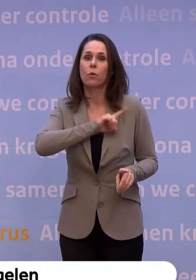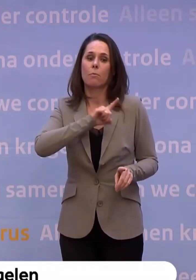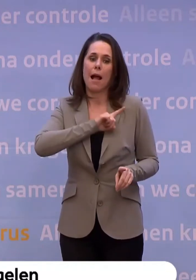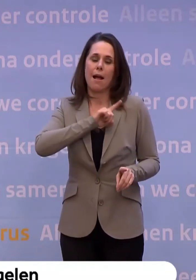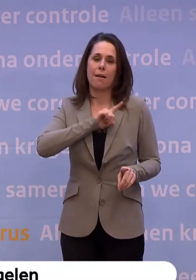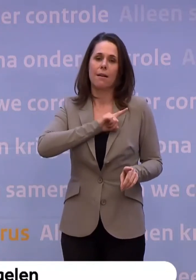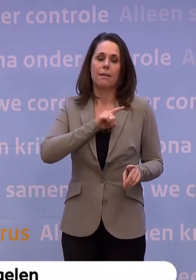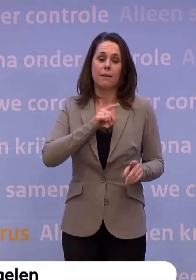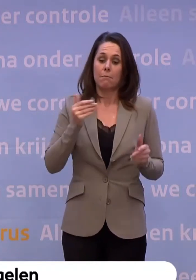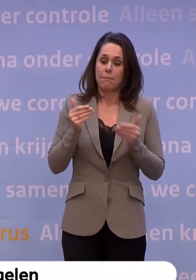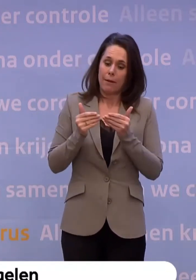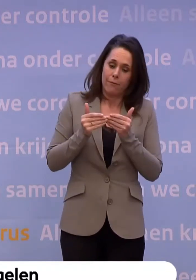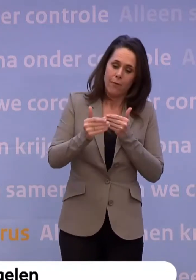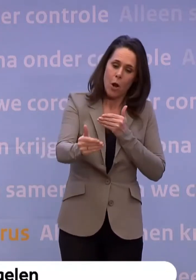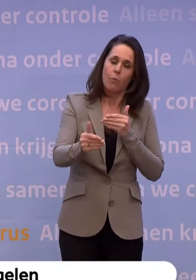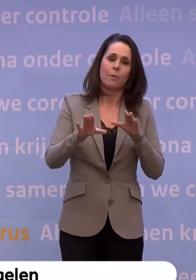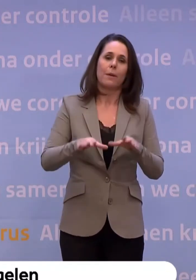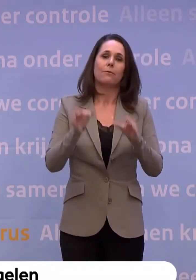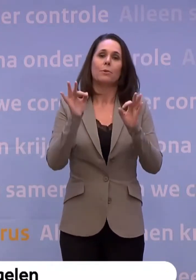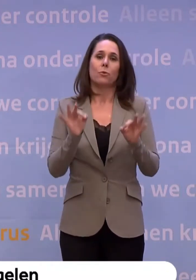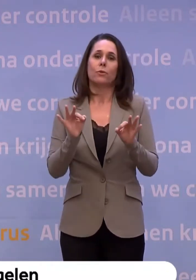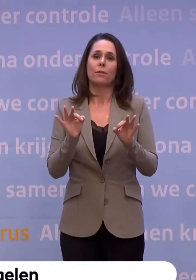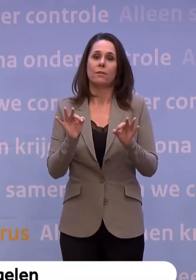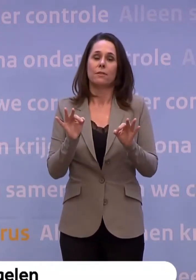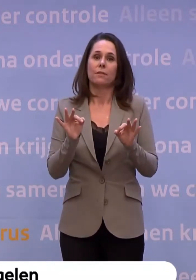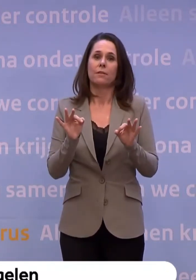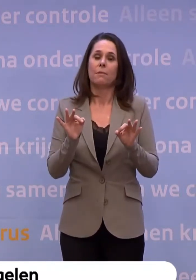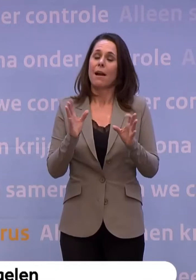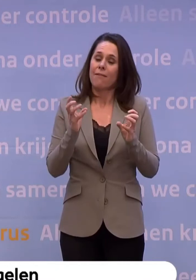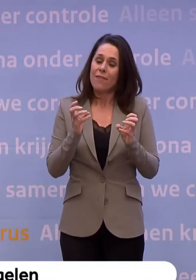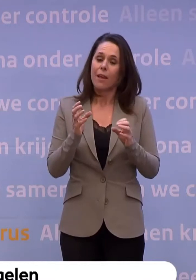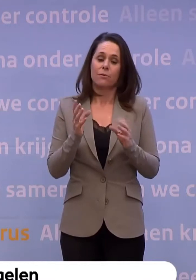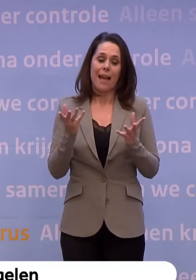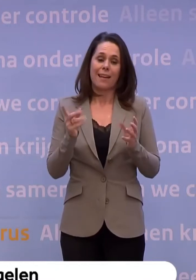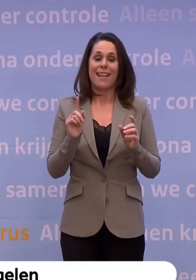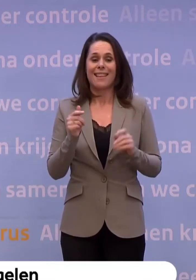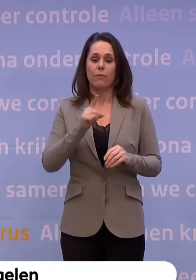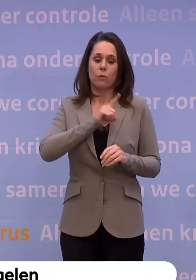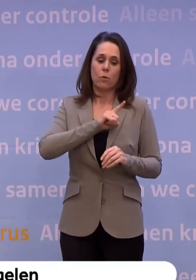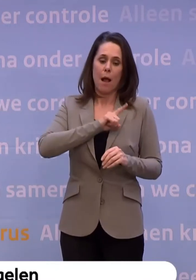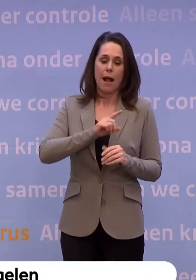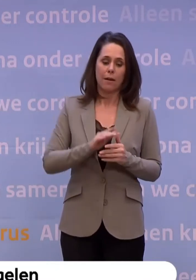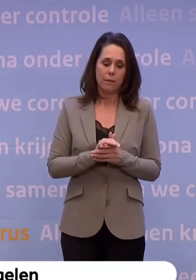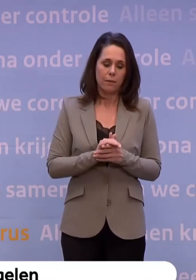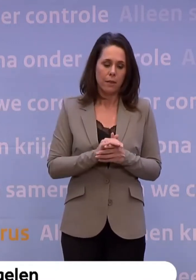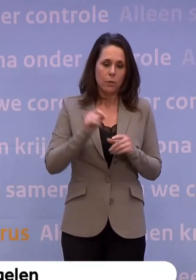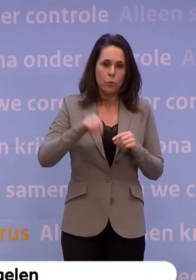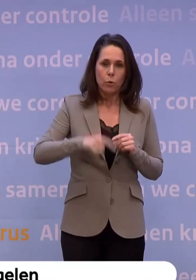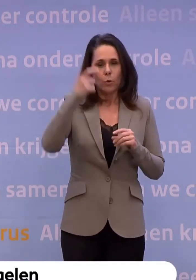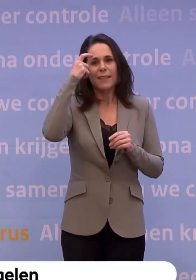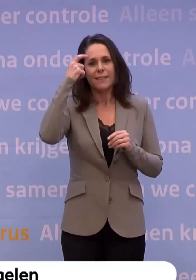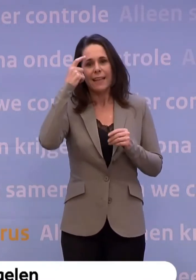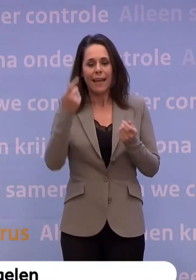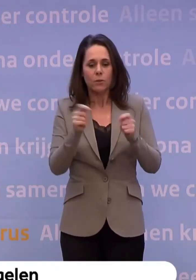Daarom praten we over dat nu en normaal toe. En we willen uiteindelijk ook dat je af kan van die vergaande vorm nu... ...van intelligente lockdown.